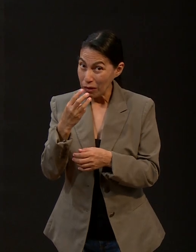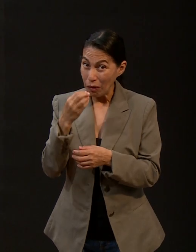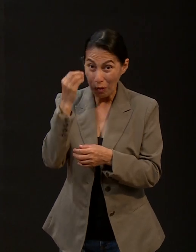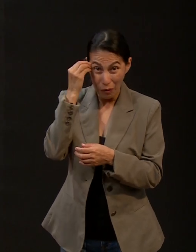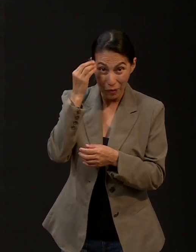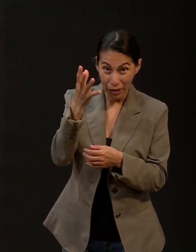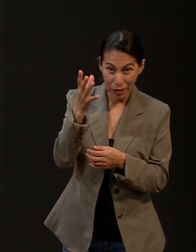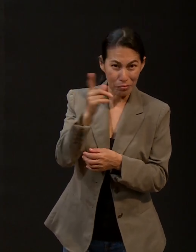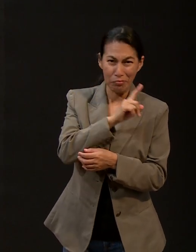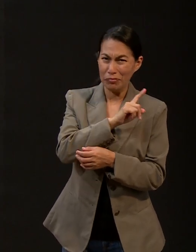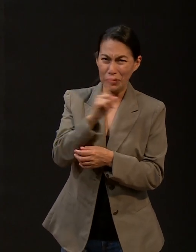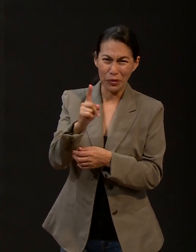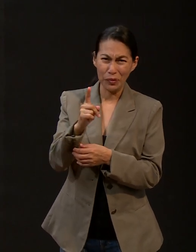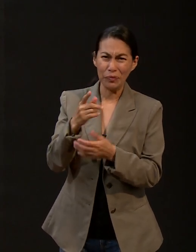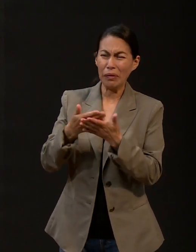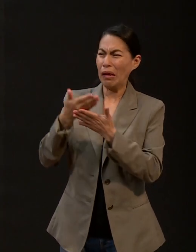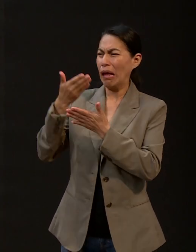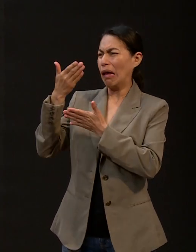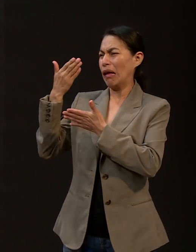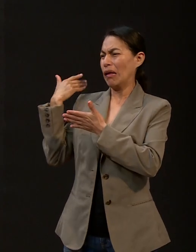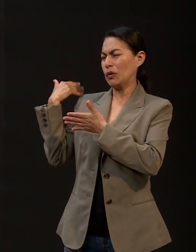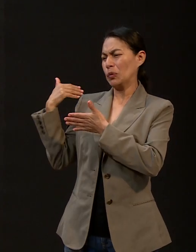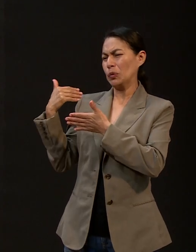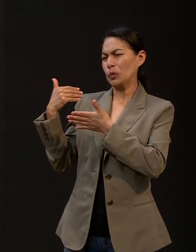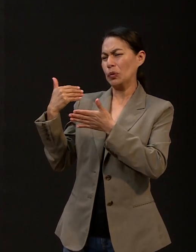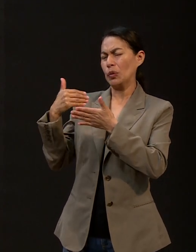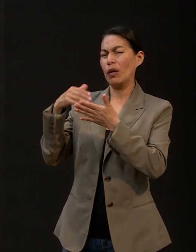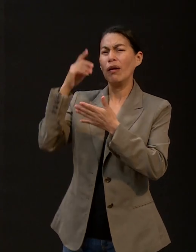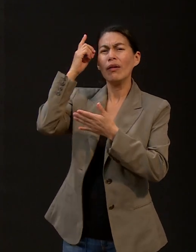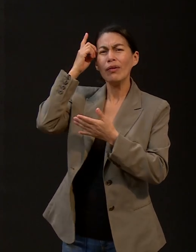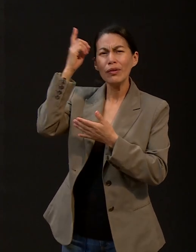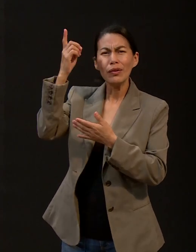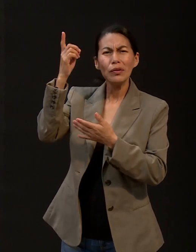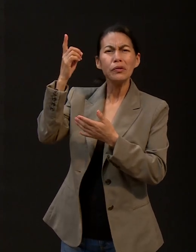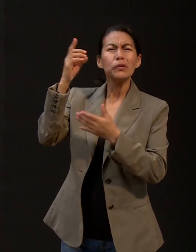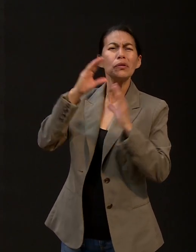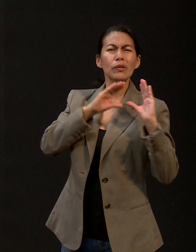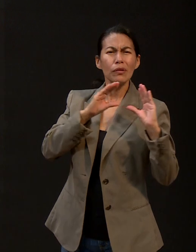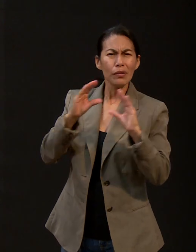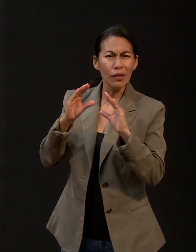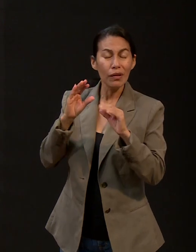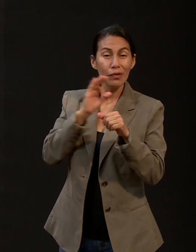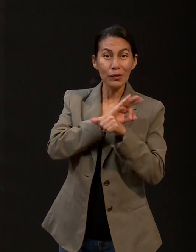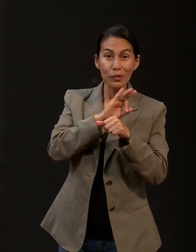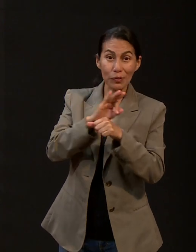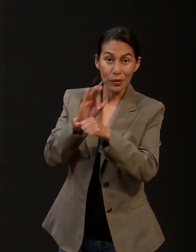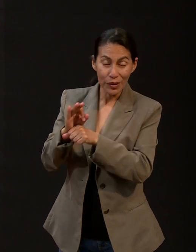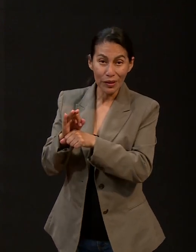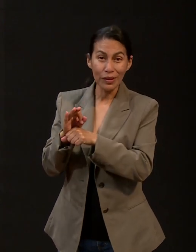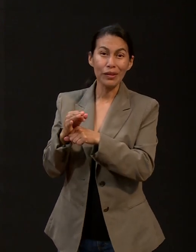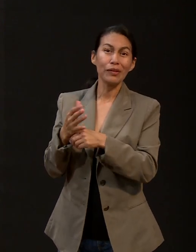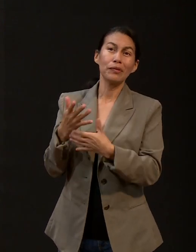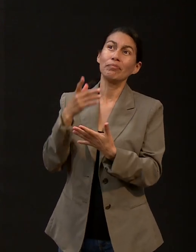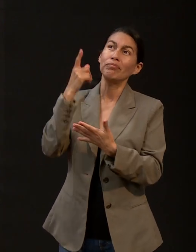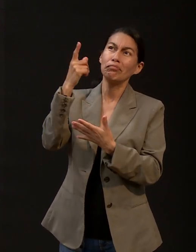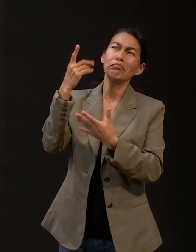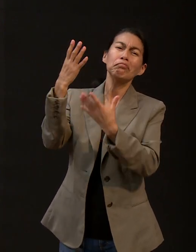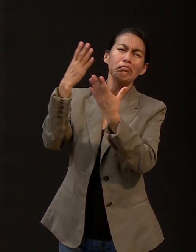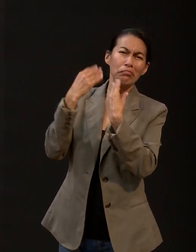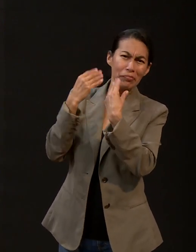olvidemos cómo Dios nos ha dirigido en el pasado y que olvidemos las experiencias, las lecciones que Dios nos ha